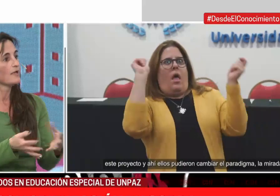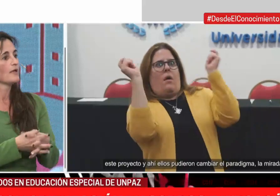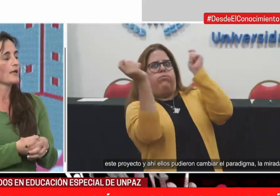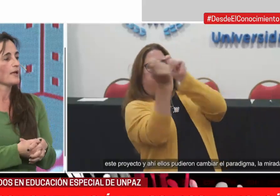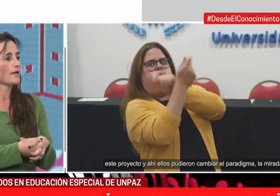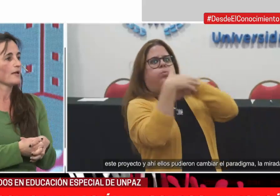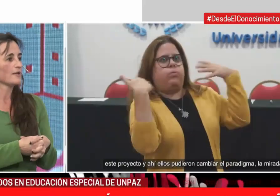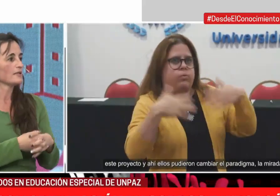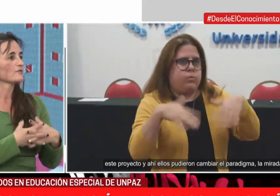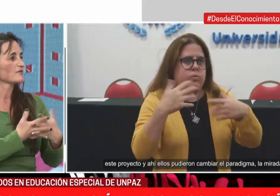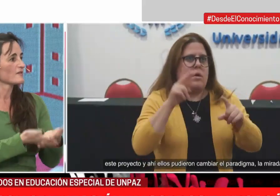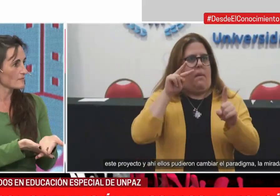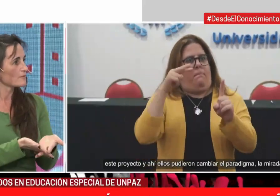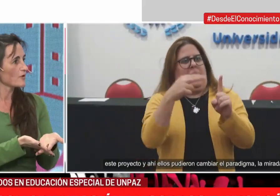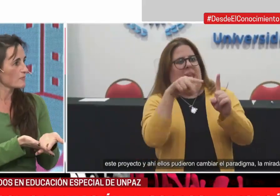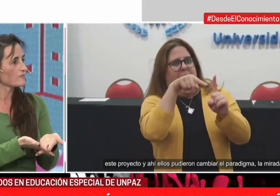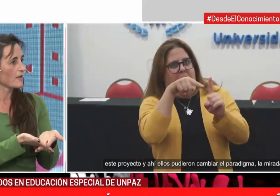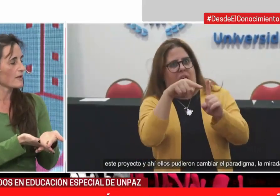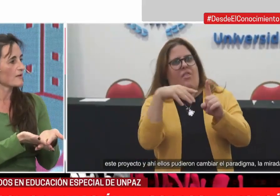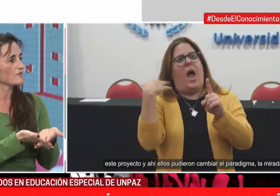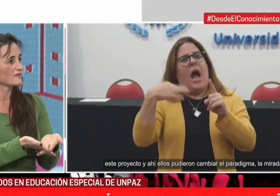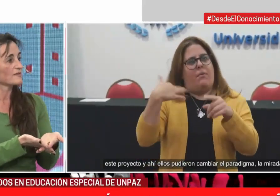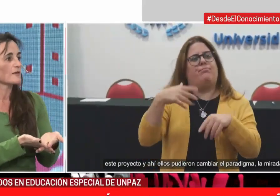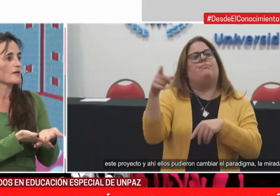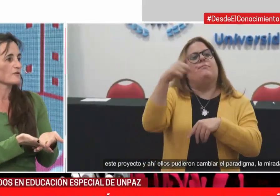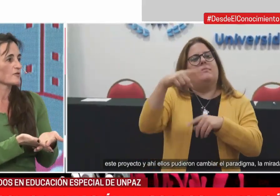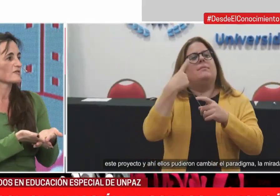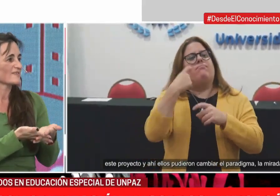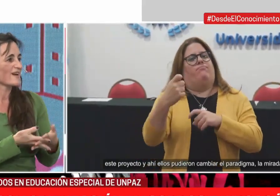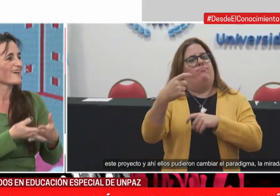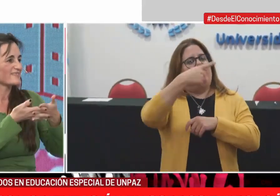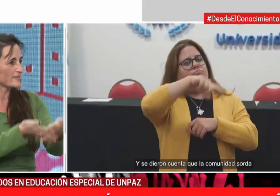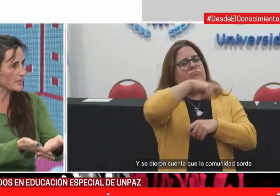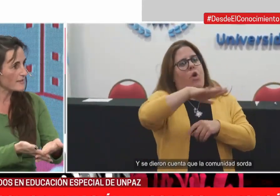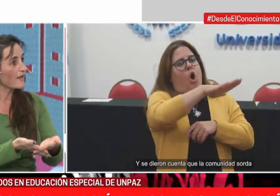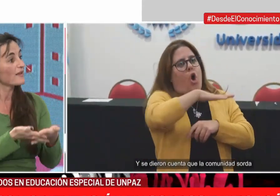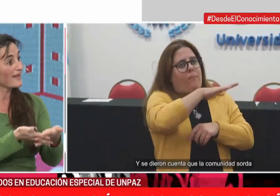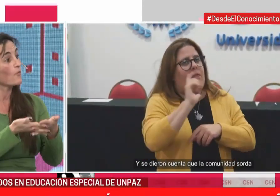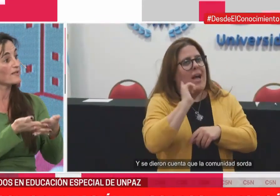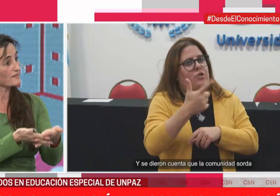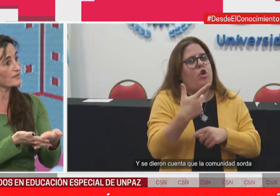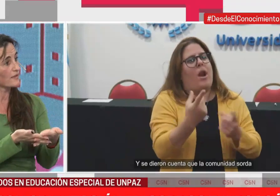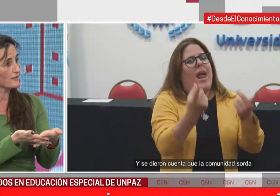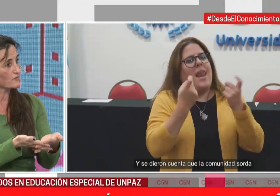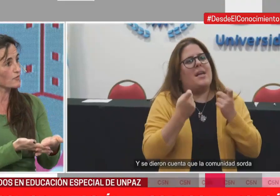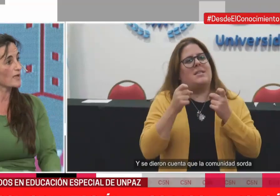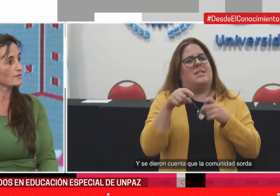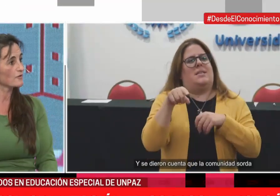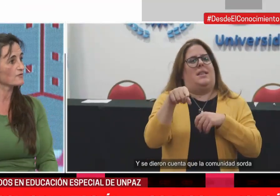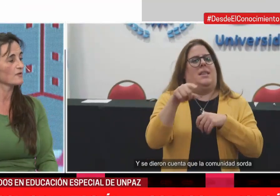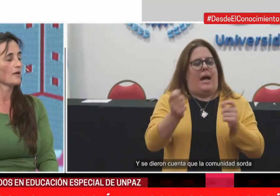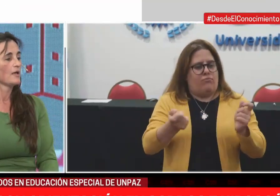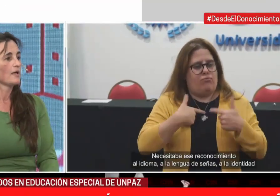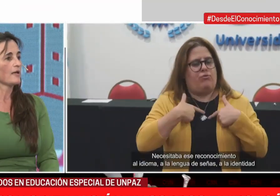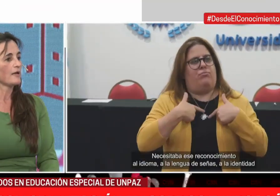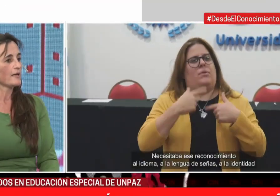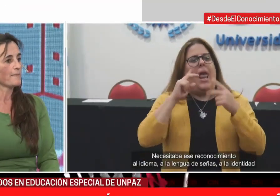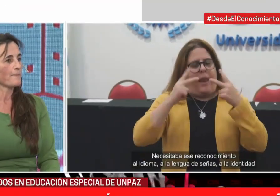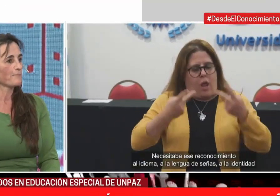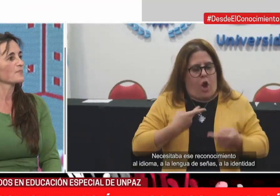país. Y entonces nos solicitaron a nosotros hacer la accesibilidad en lengua de señas de esos cuentos.